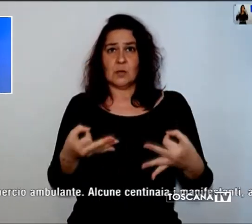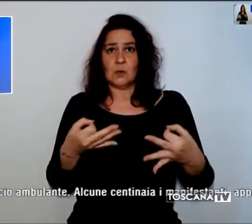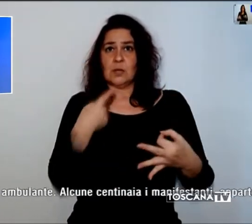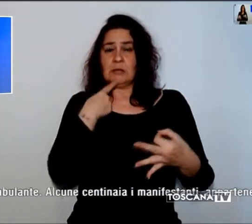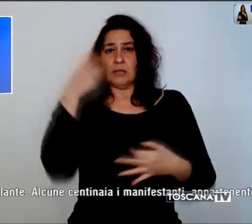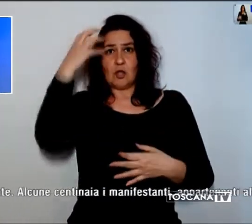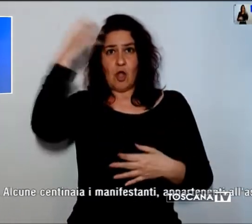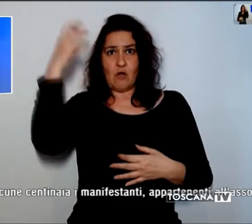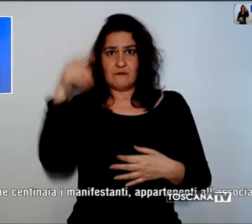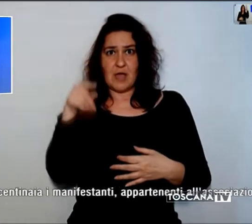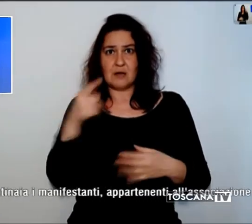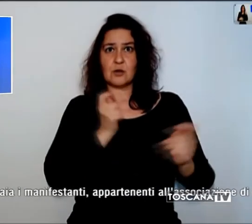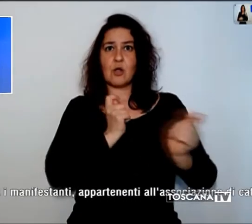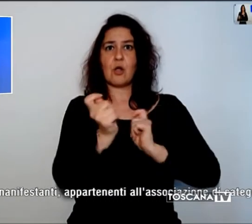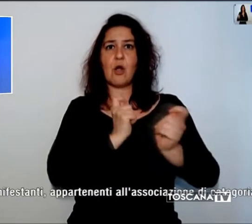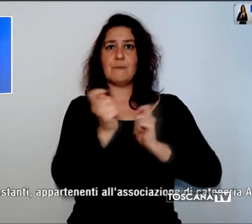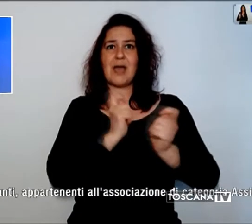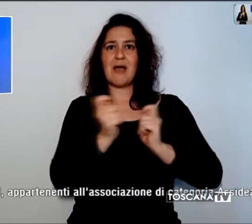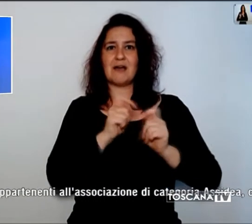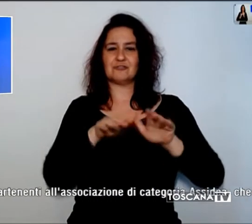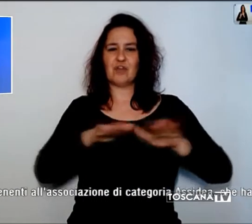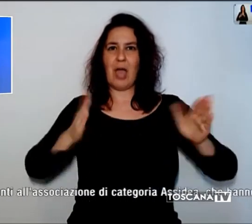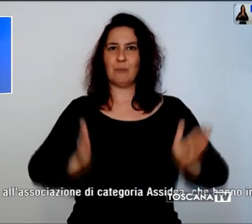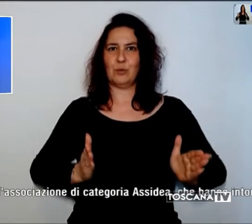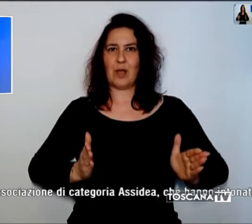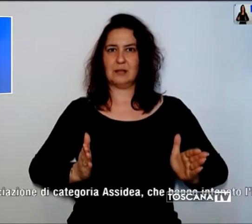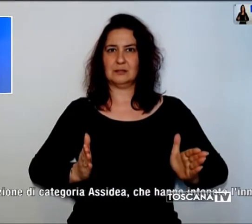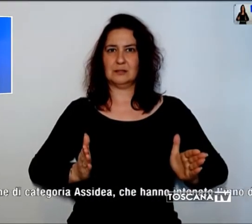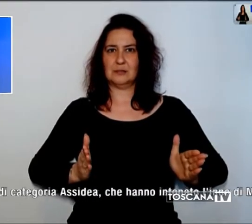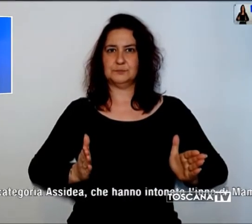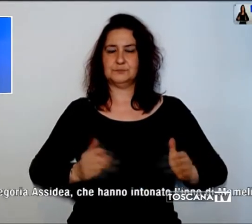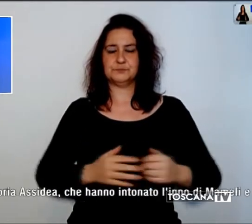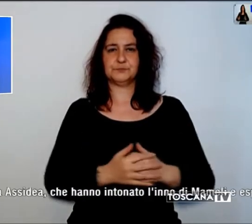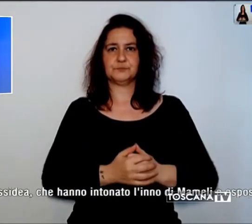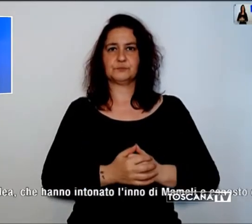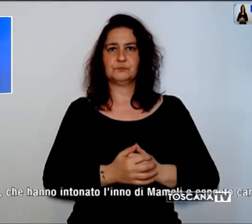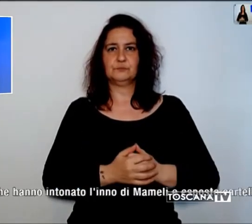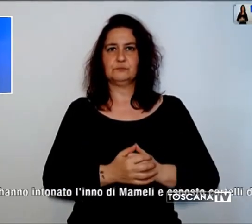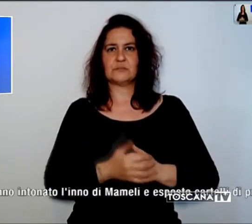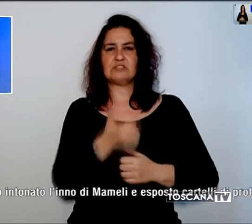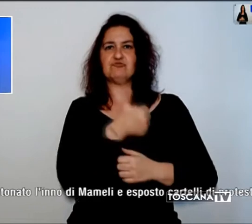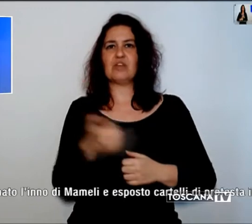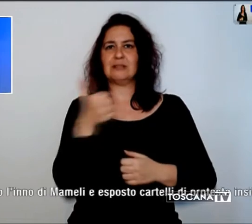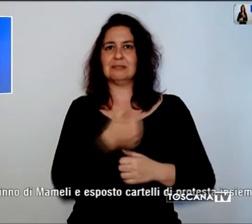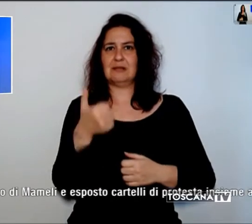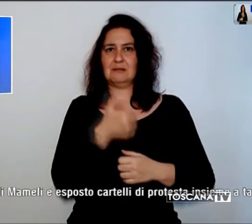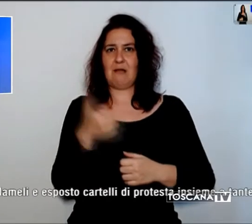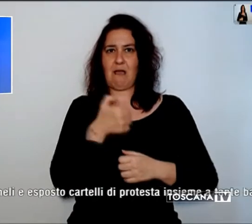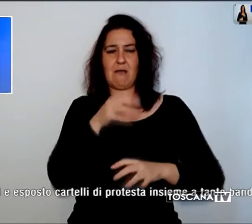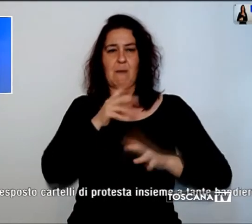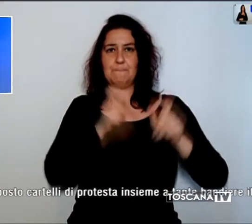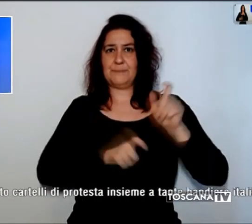per il Commercio Ambulante. Alcune centinaia i manifestanti appartenenti all'associazione di